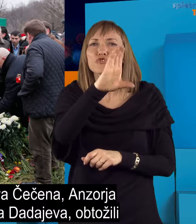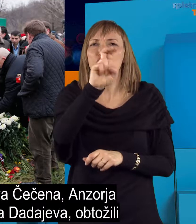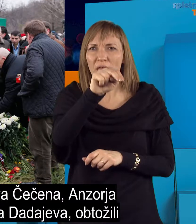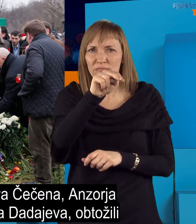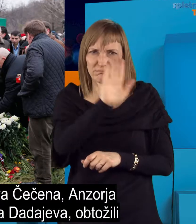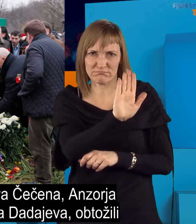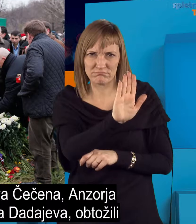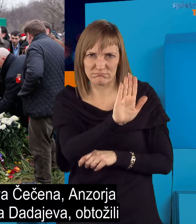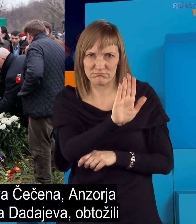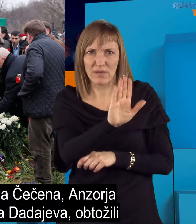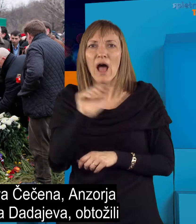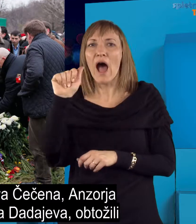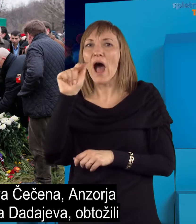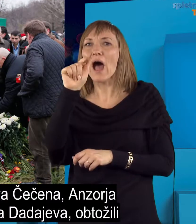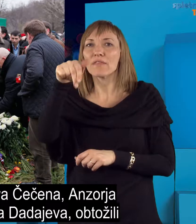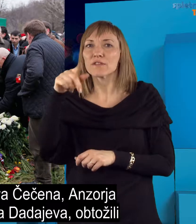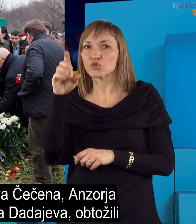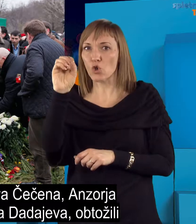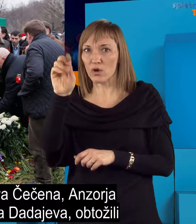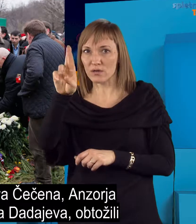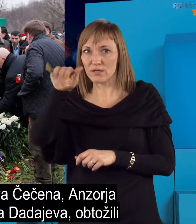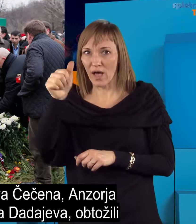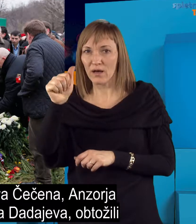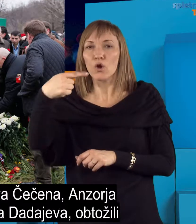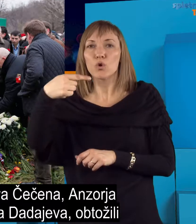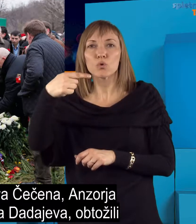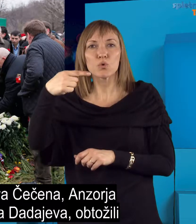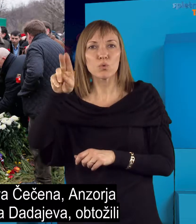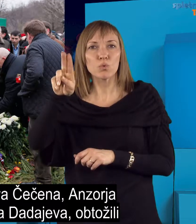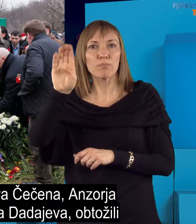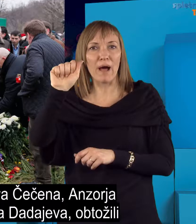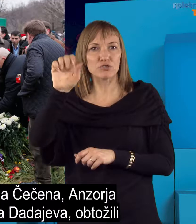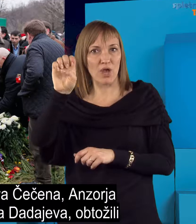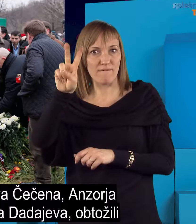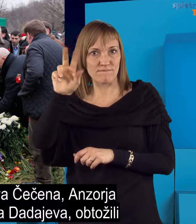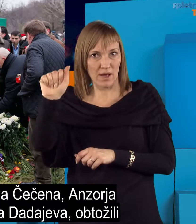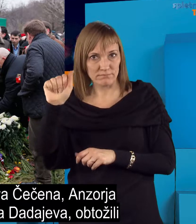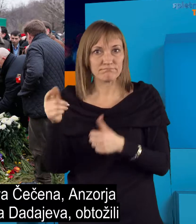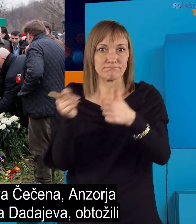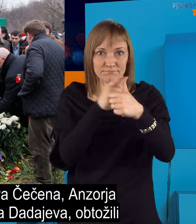Zaurja Dadajeva, obtožili umora. Slednji je preiskovalcem vpletenostu umor priznav,